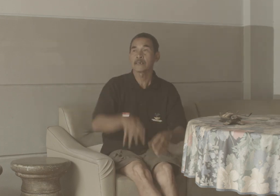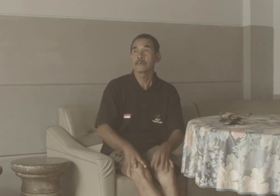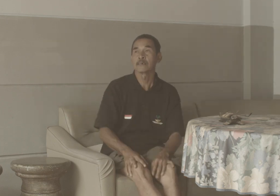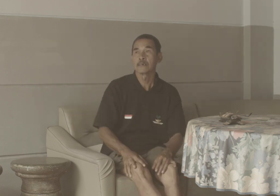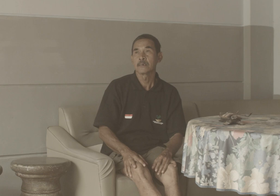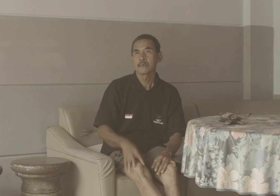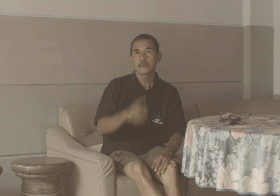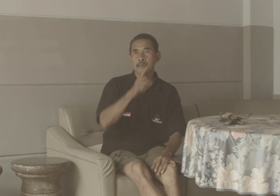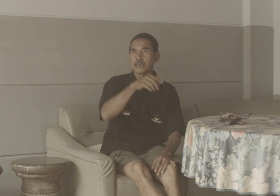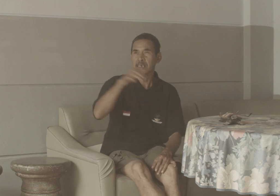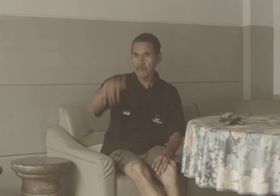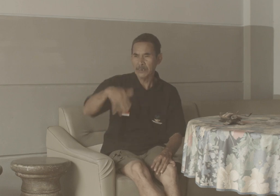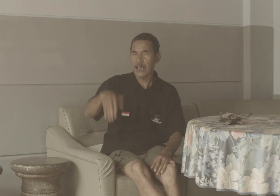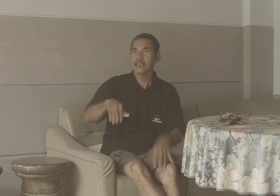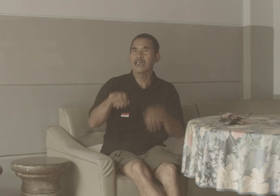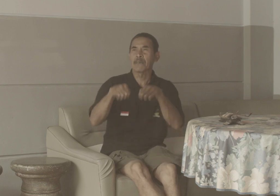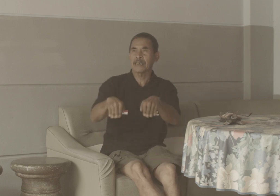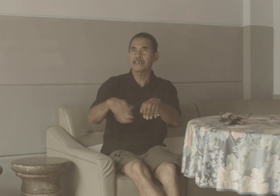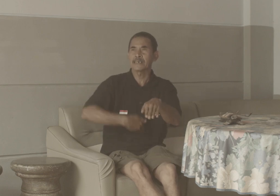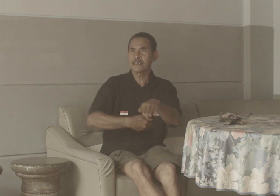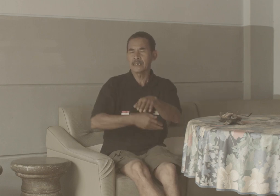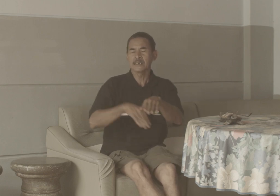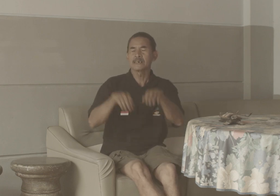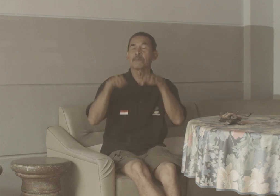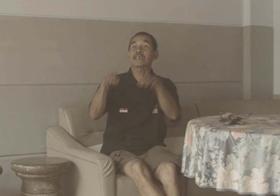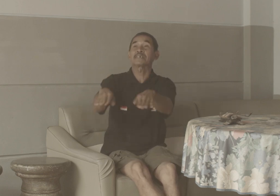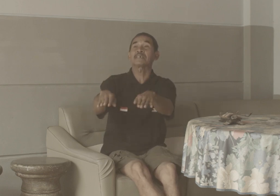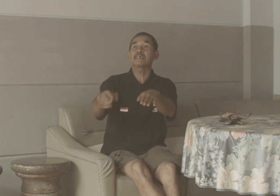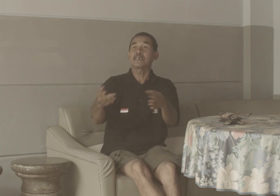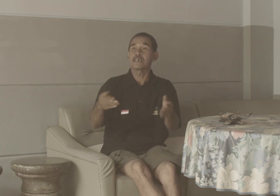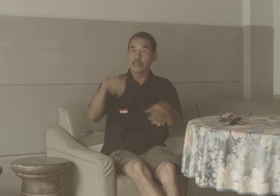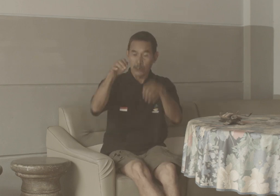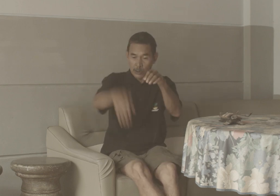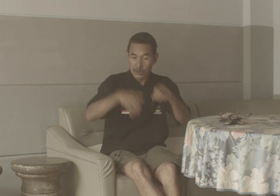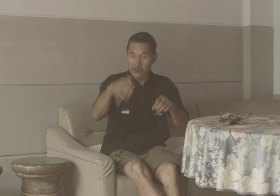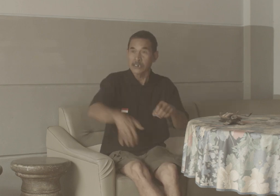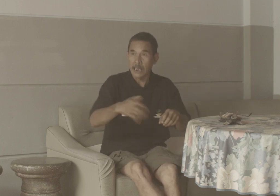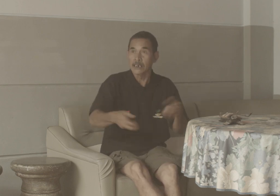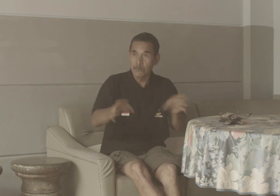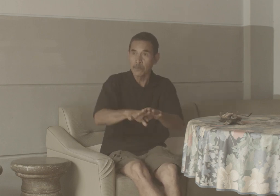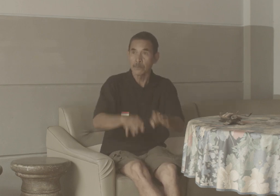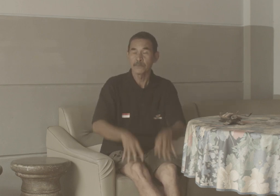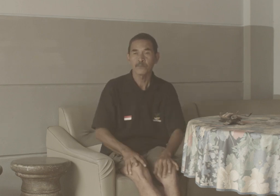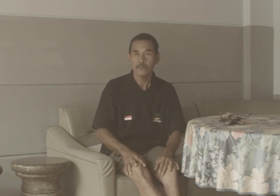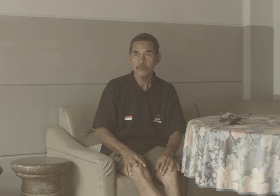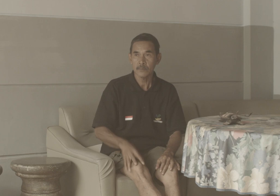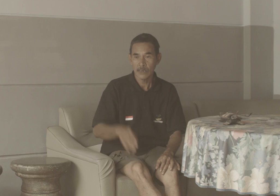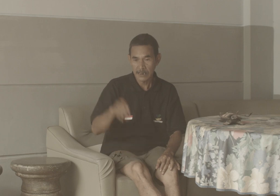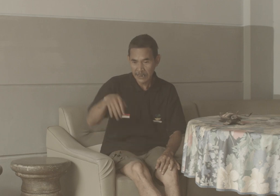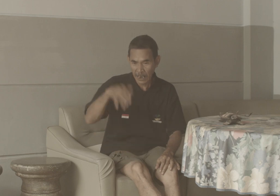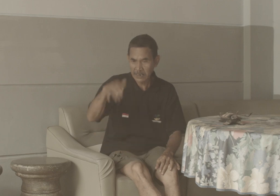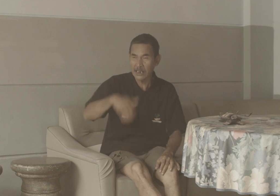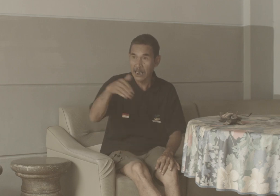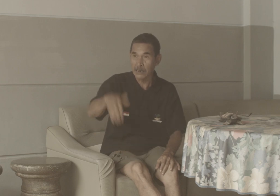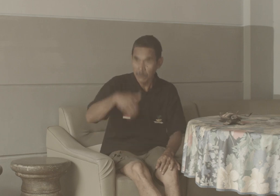Setiap Dia ada Yang Mati Mati Ditanem Di saat Dia Nanem